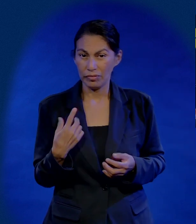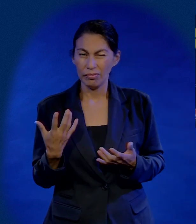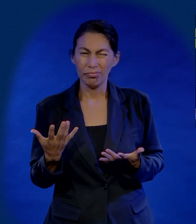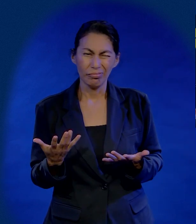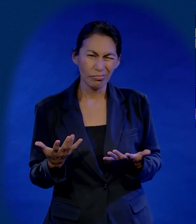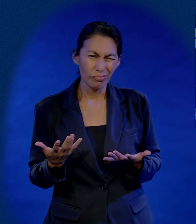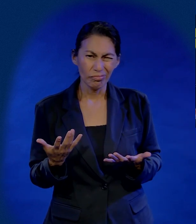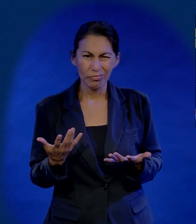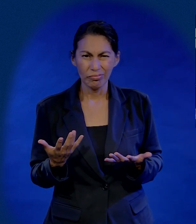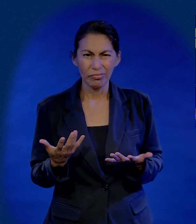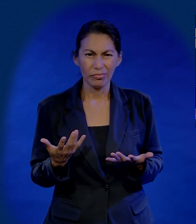vosotros.